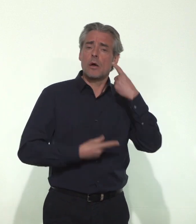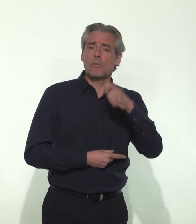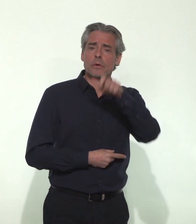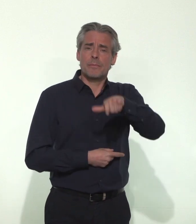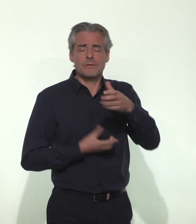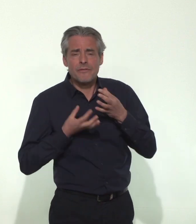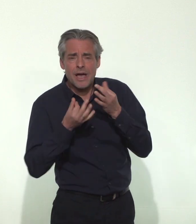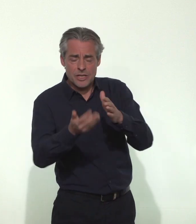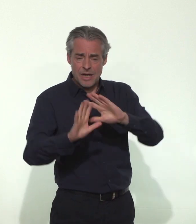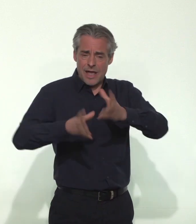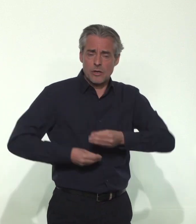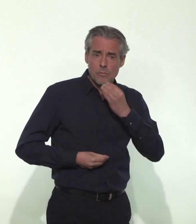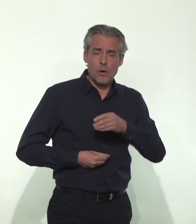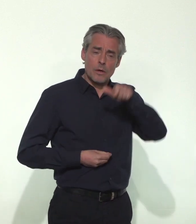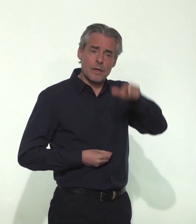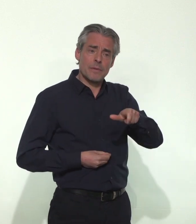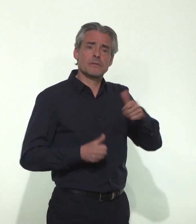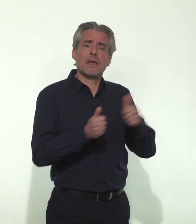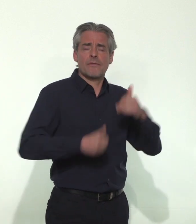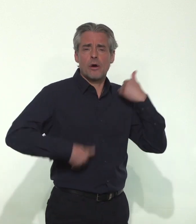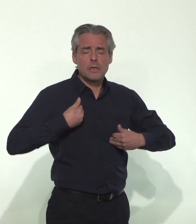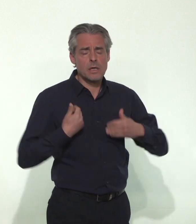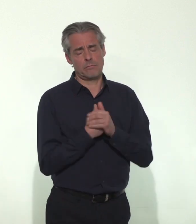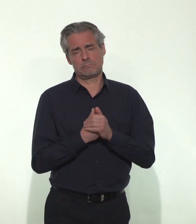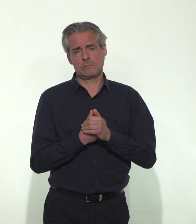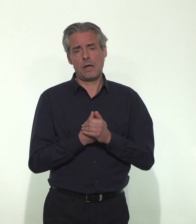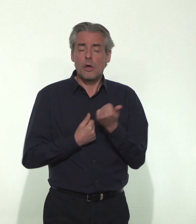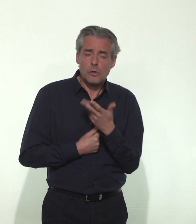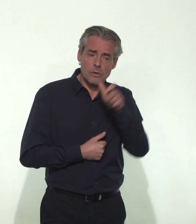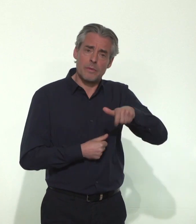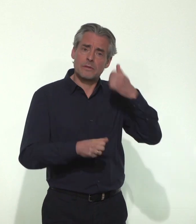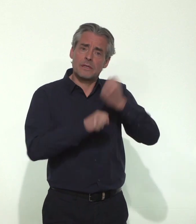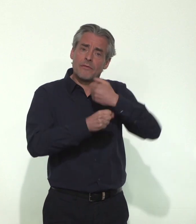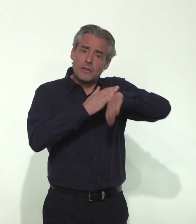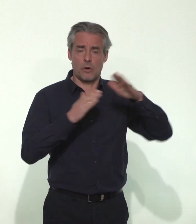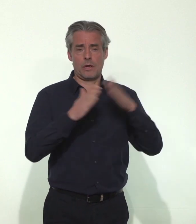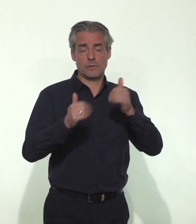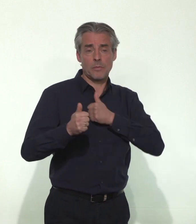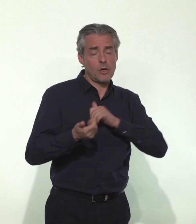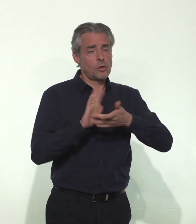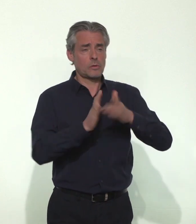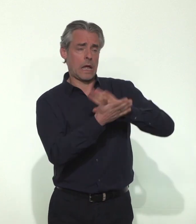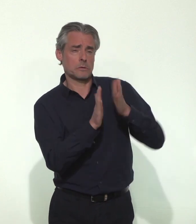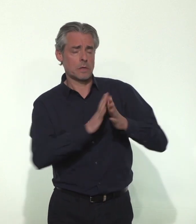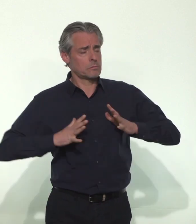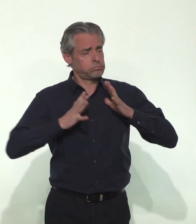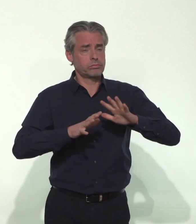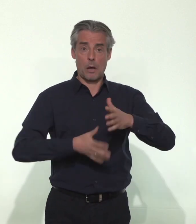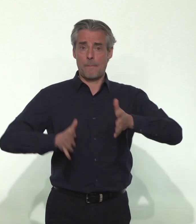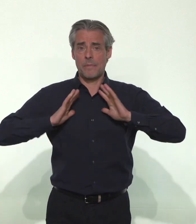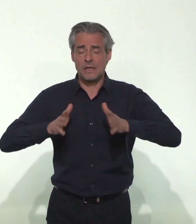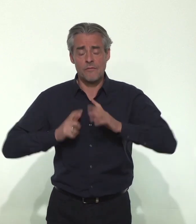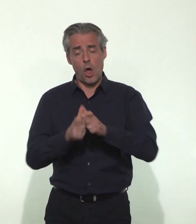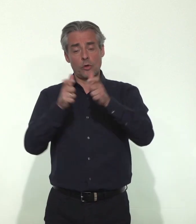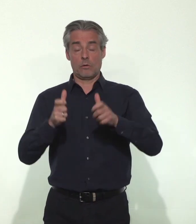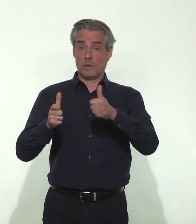personnes fragiles, pour personnes vivant avec un handicap, ceux qui interviennent à domicile, toutes les associations mobilisées, les bénévoles,